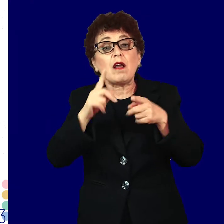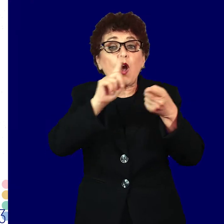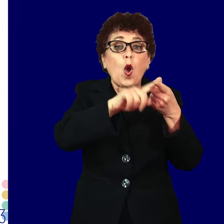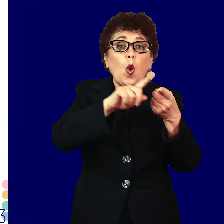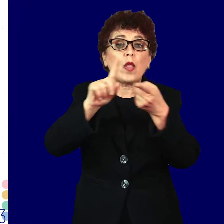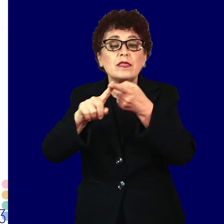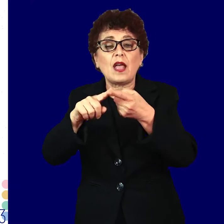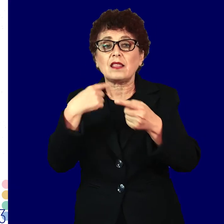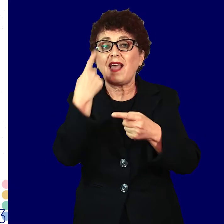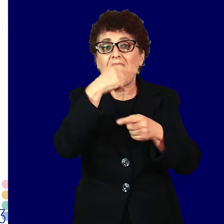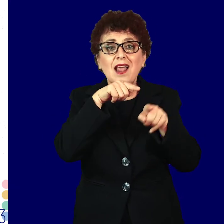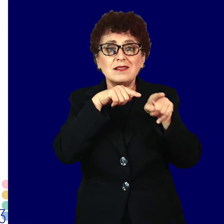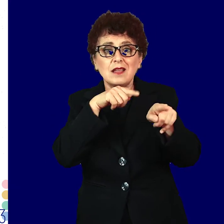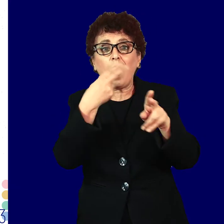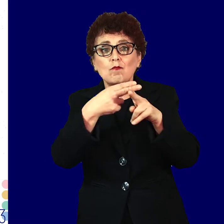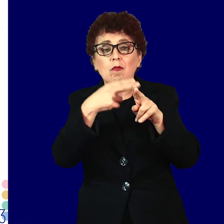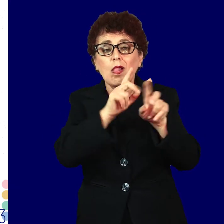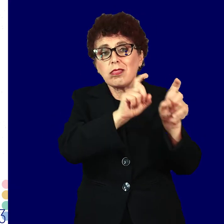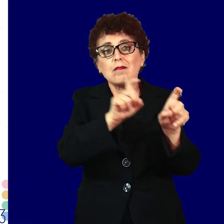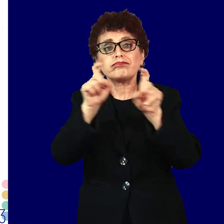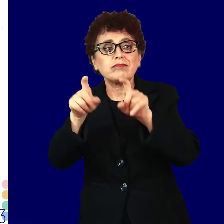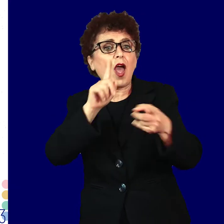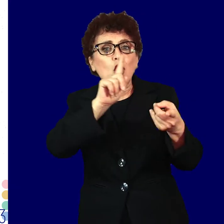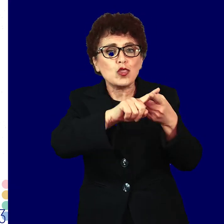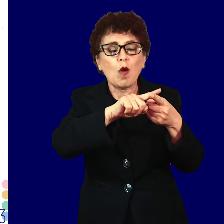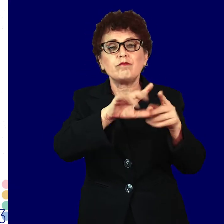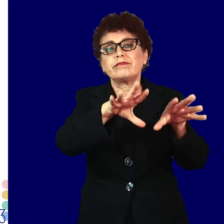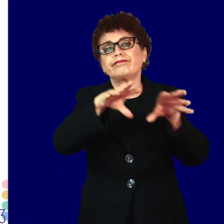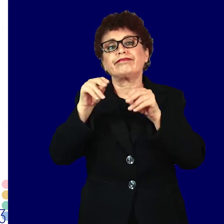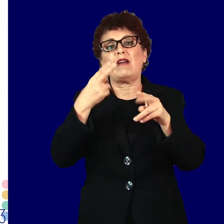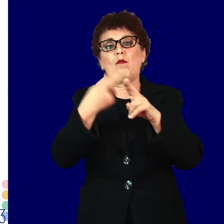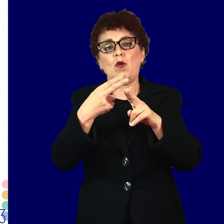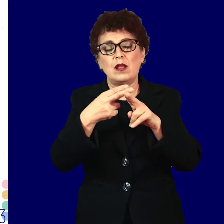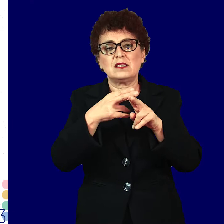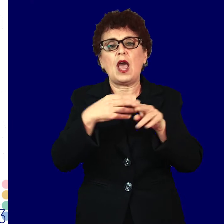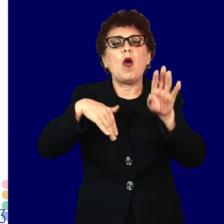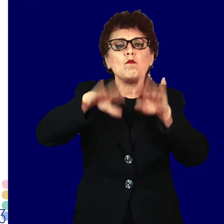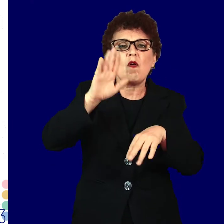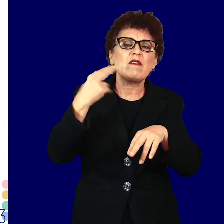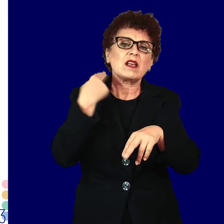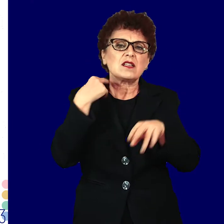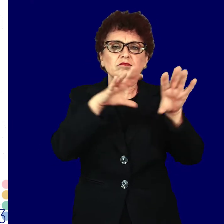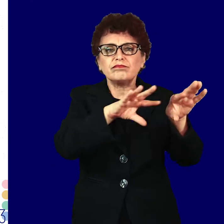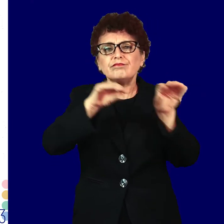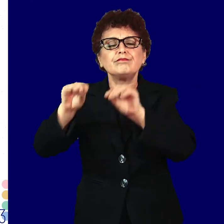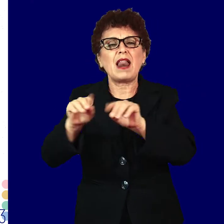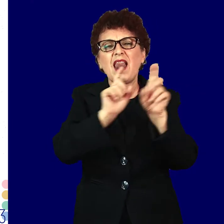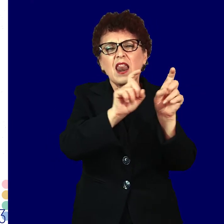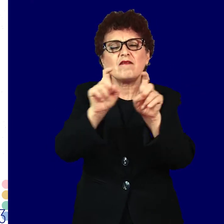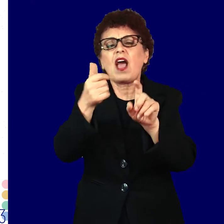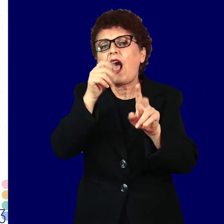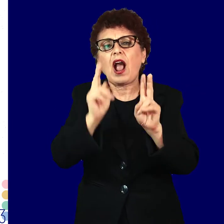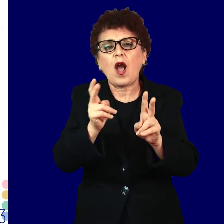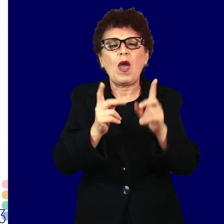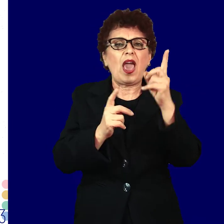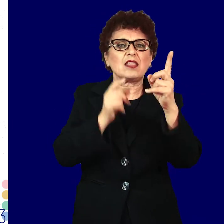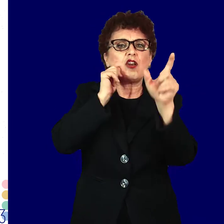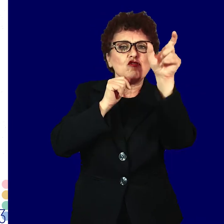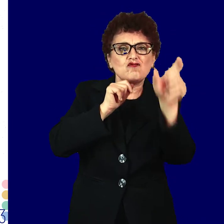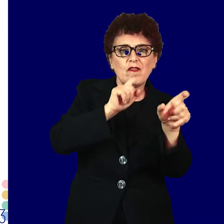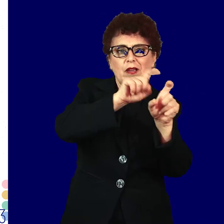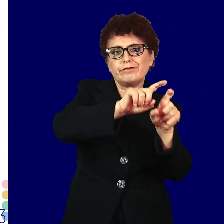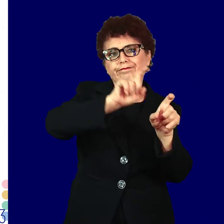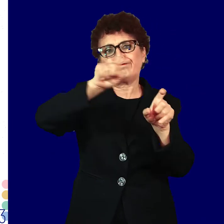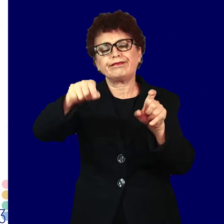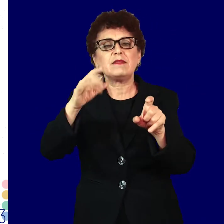контакт со лице која е инфицирано. Повеќето сексуално преносливи инфекции се пренесуваат од едниот на